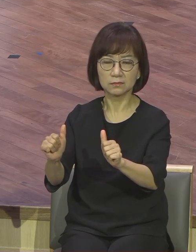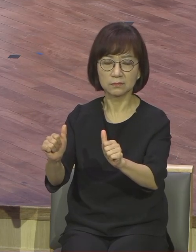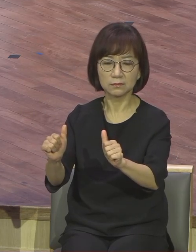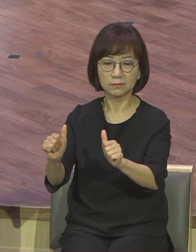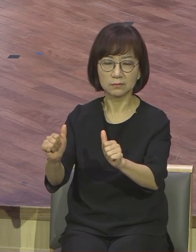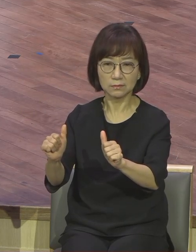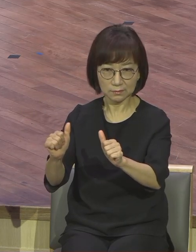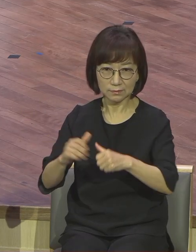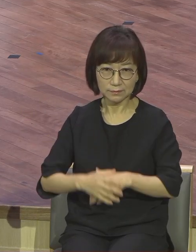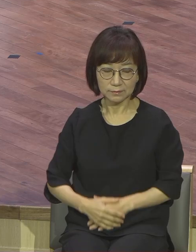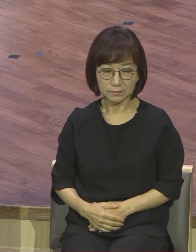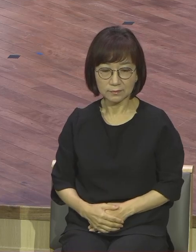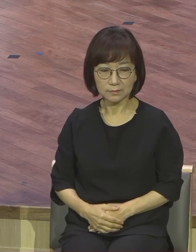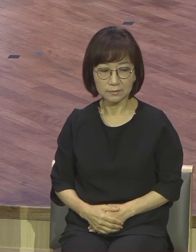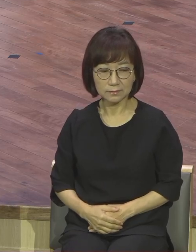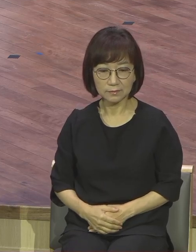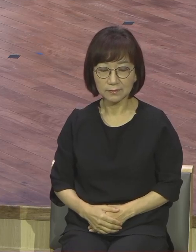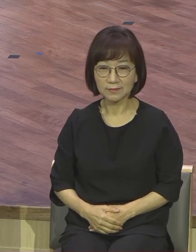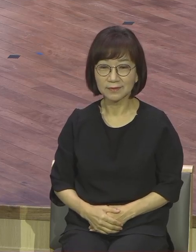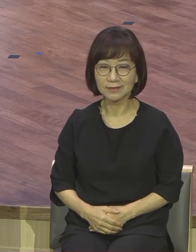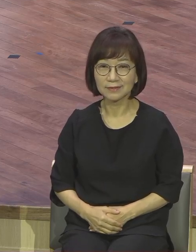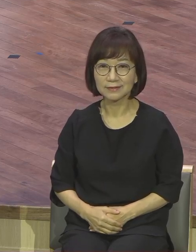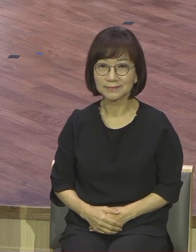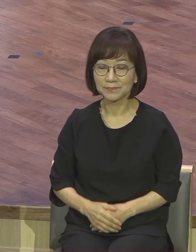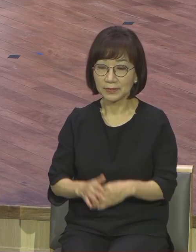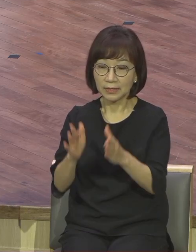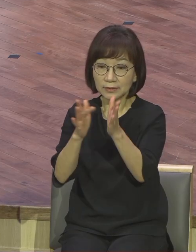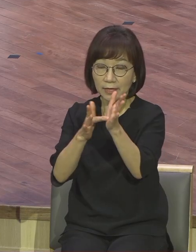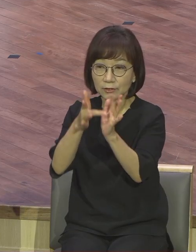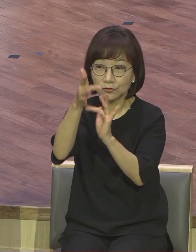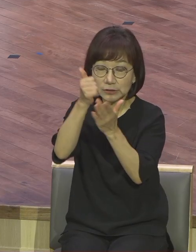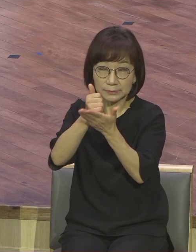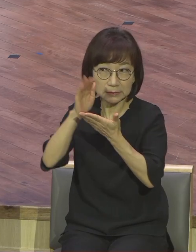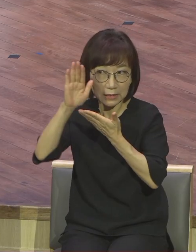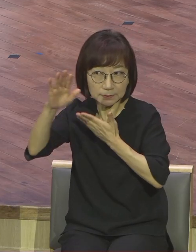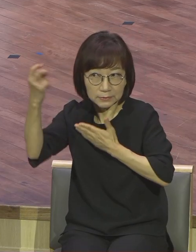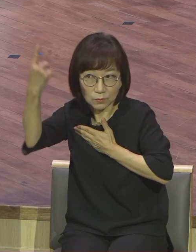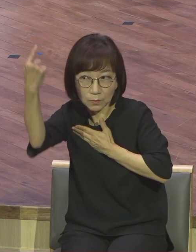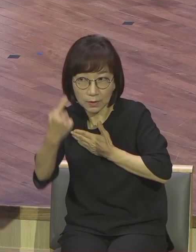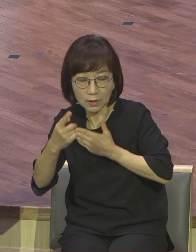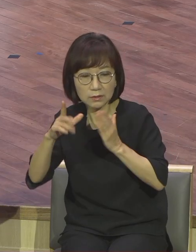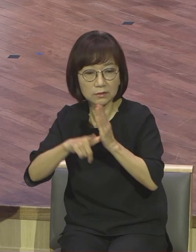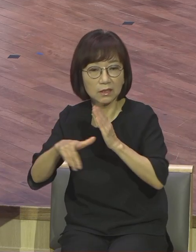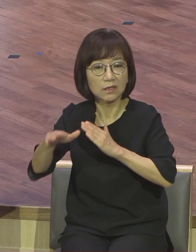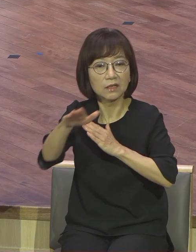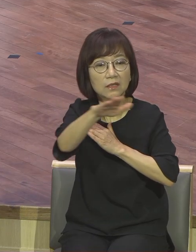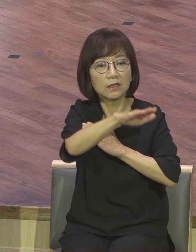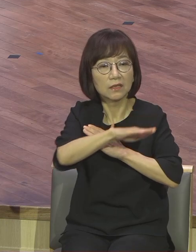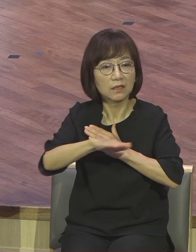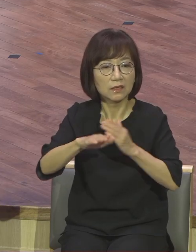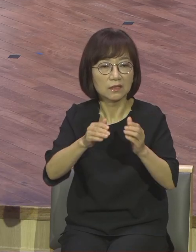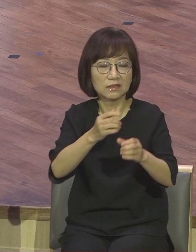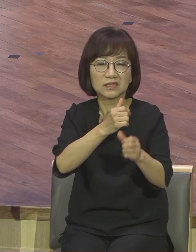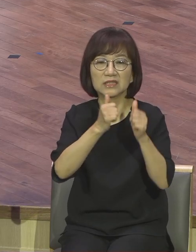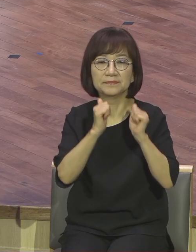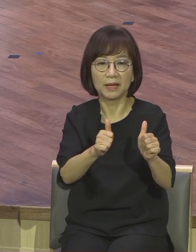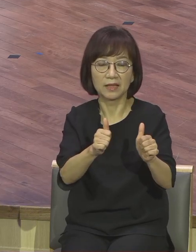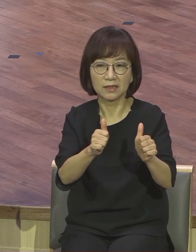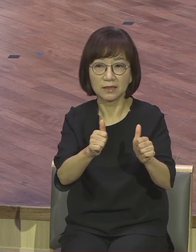예수님이 이제 재림하실 때는 인류를 심판하러 오십니다. 지금 우리는 예수님의 초림과